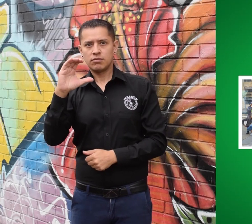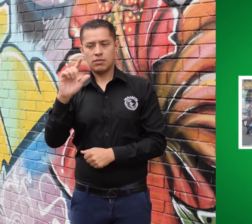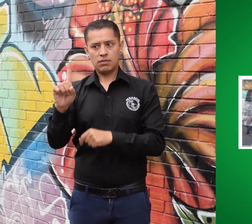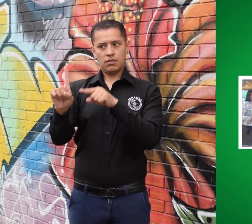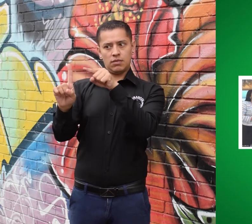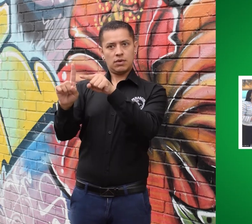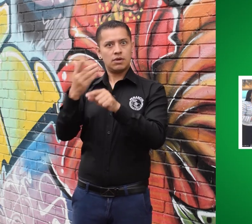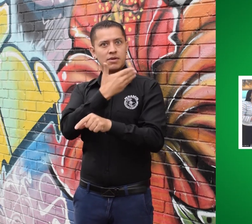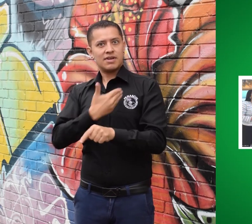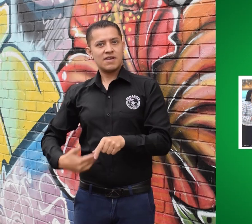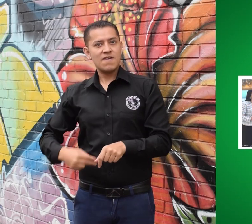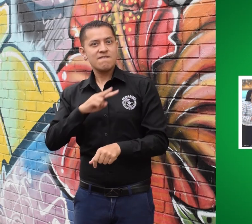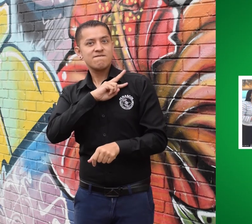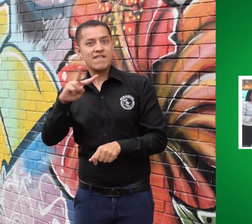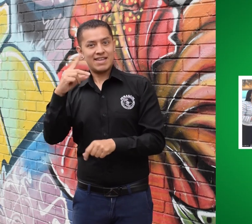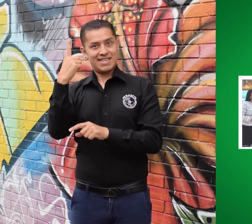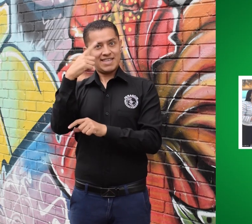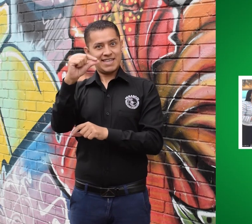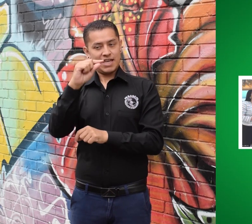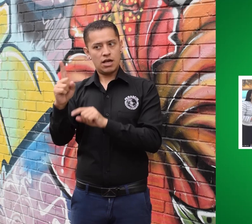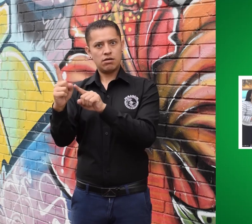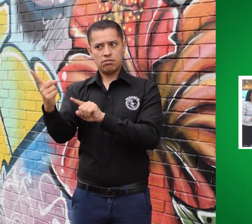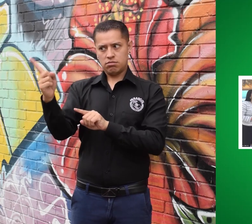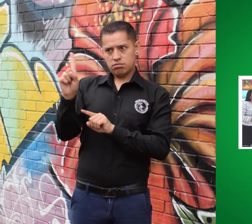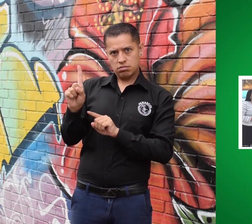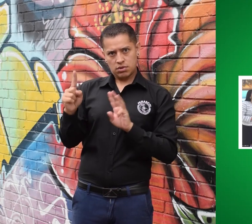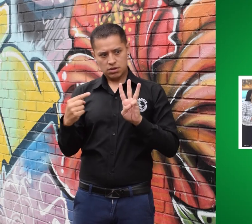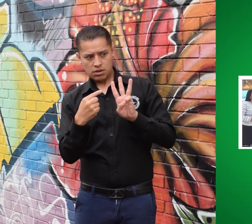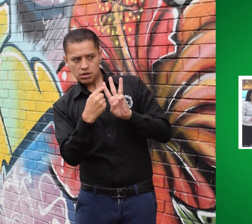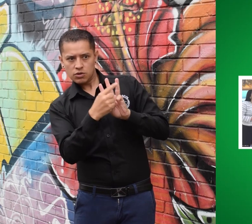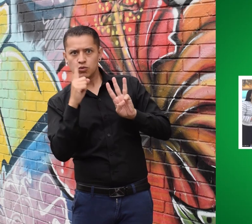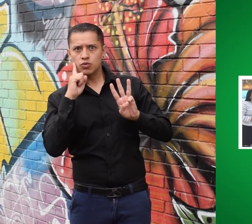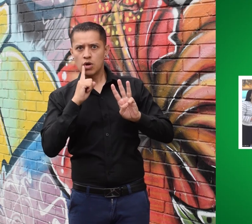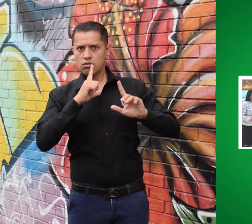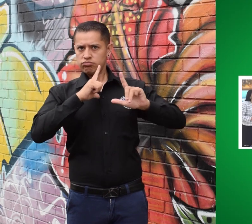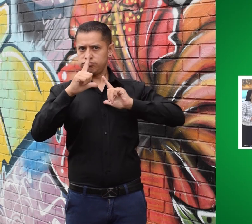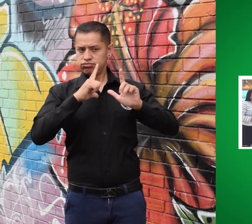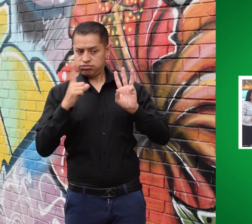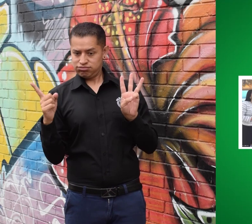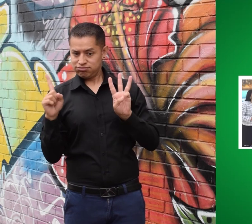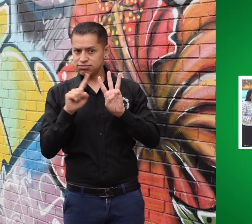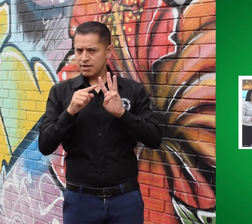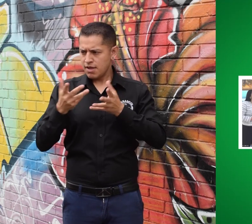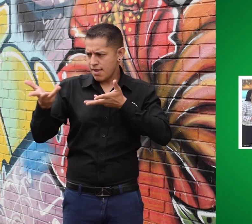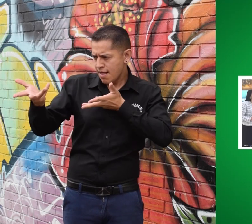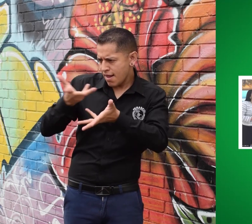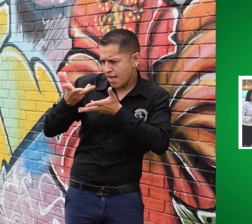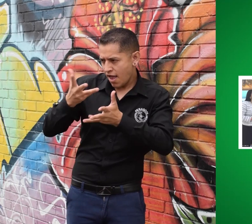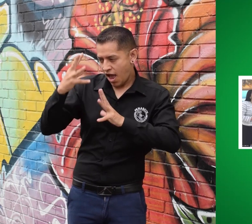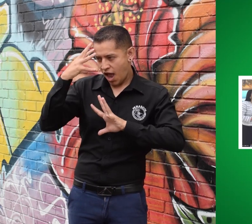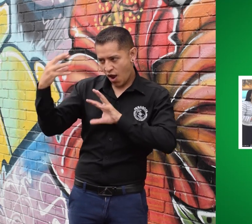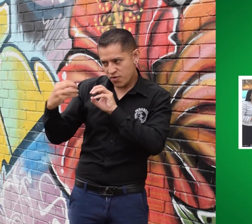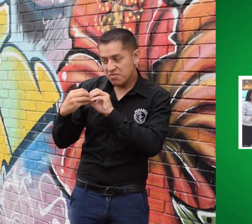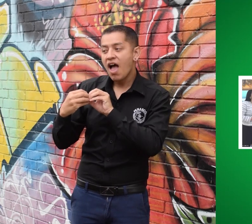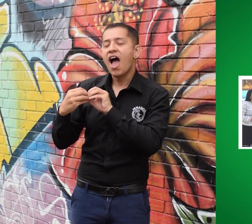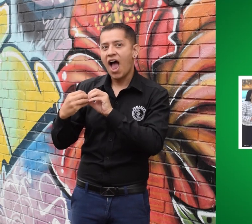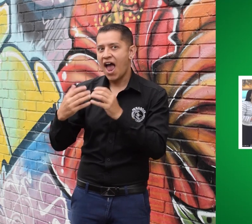Y se reunieron con el Viceministro de Transformación Digital acordando la pronta apertura del centro de